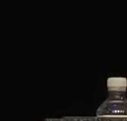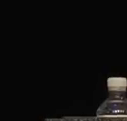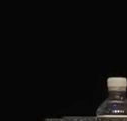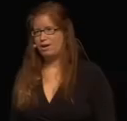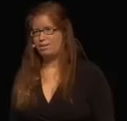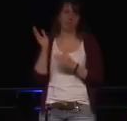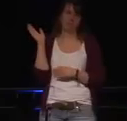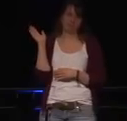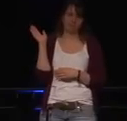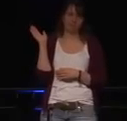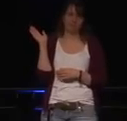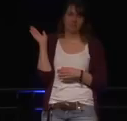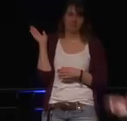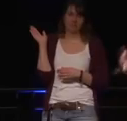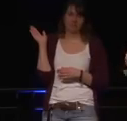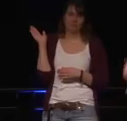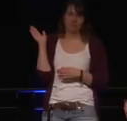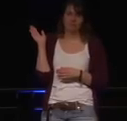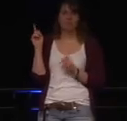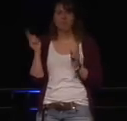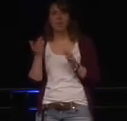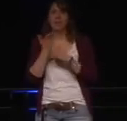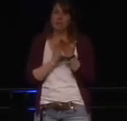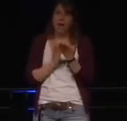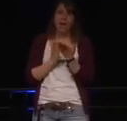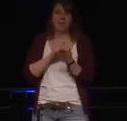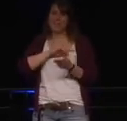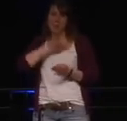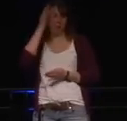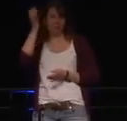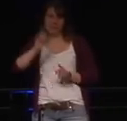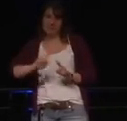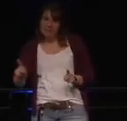Wir brauchen einmal irgendeine Art Rating System.